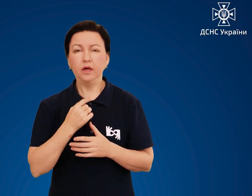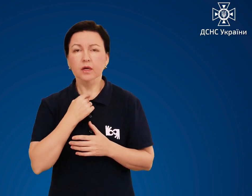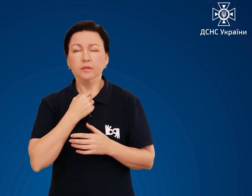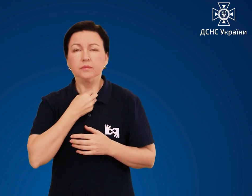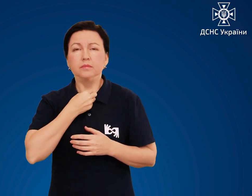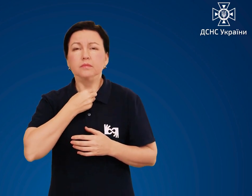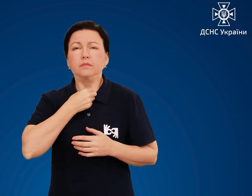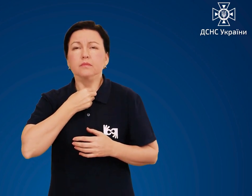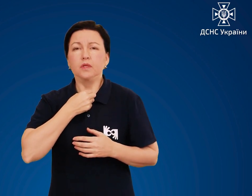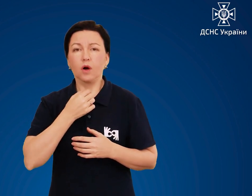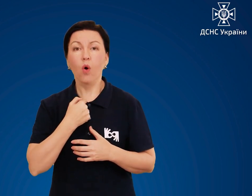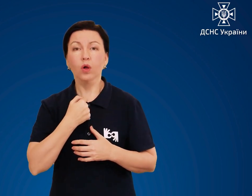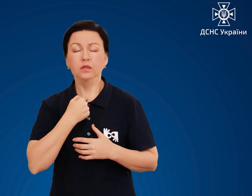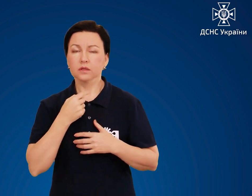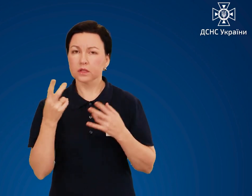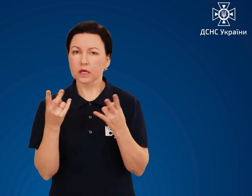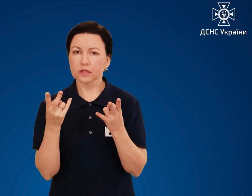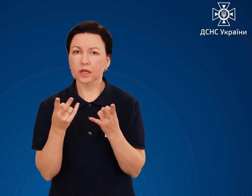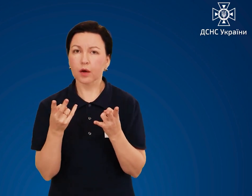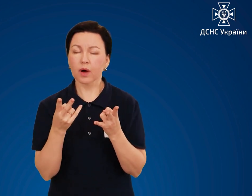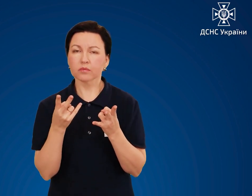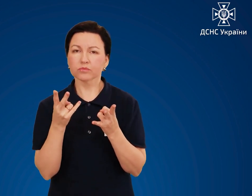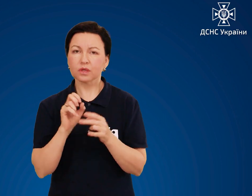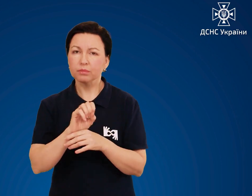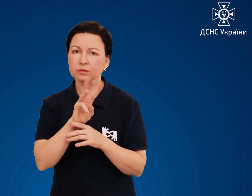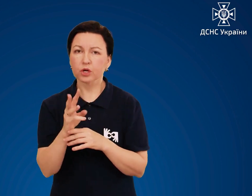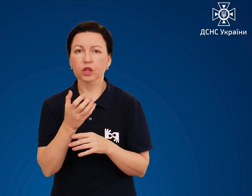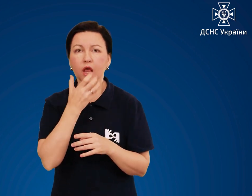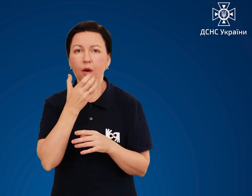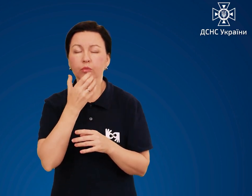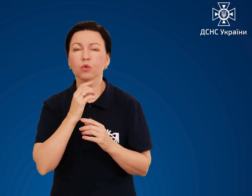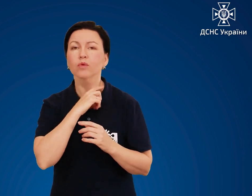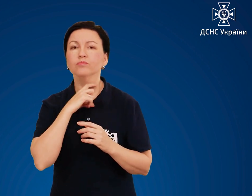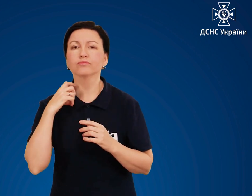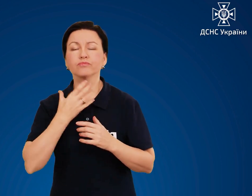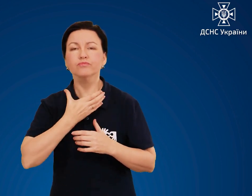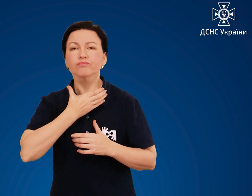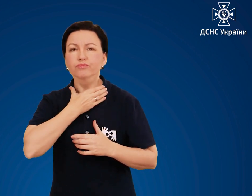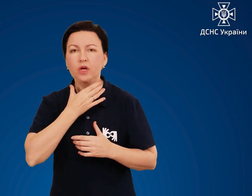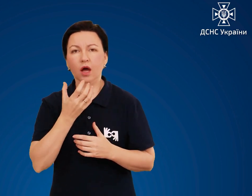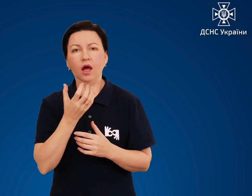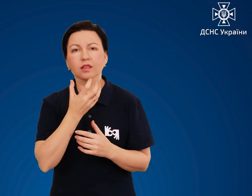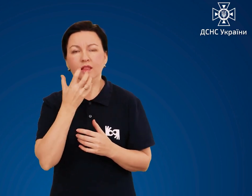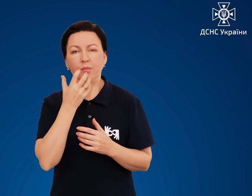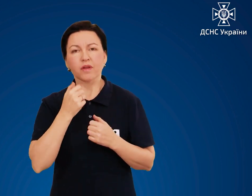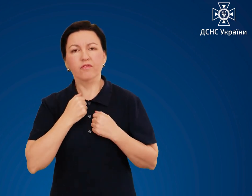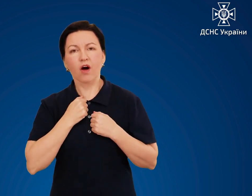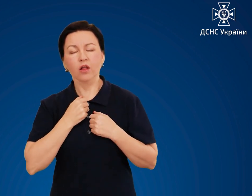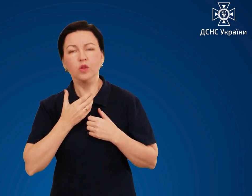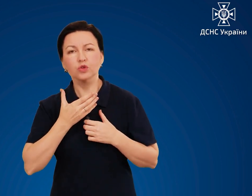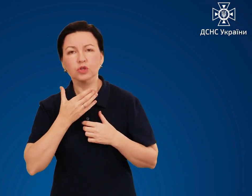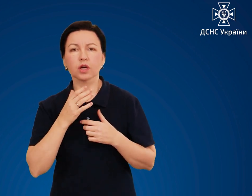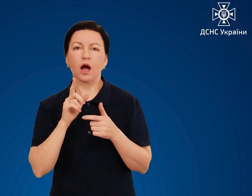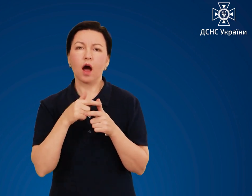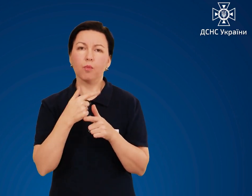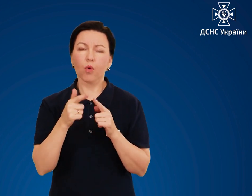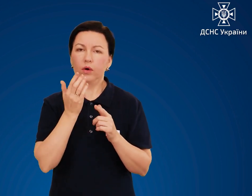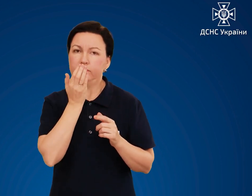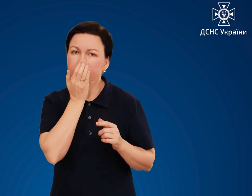спазмі голосових щелин забезпечте тепло на ділянку шиї, теплі ванночки, інгаляцію